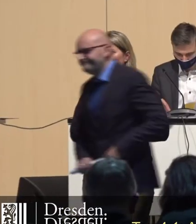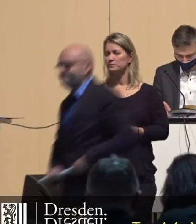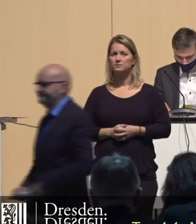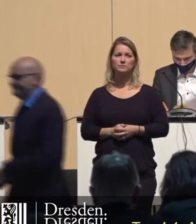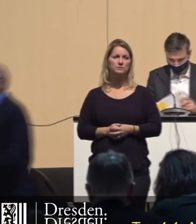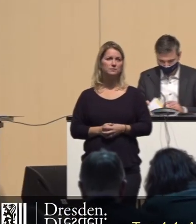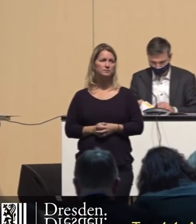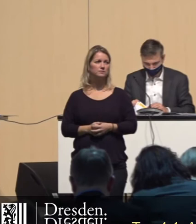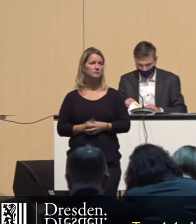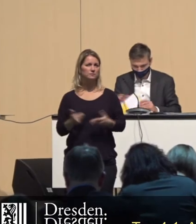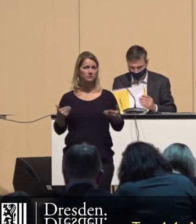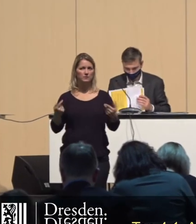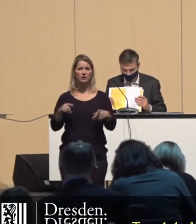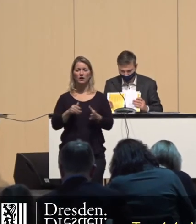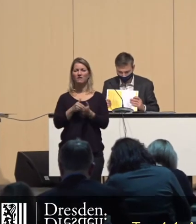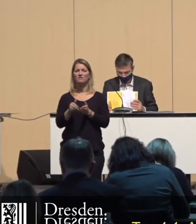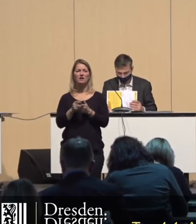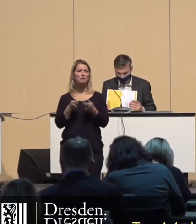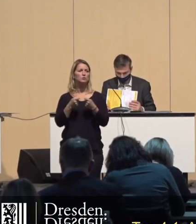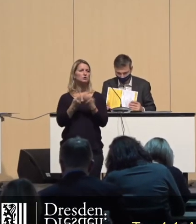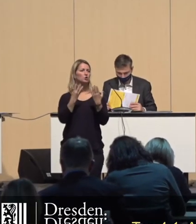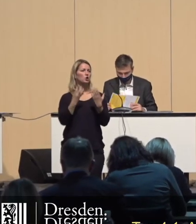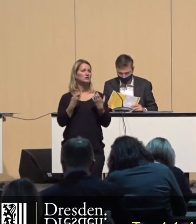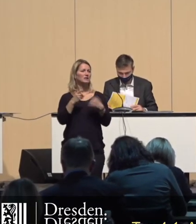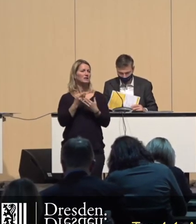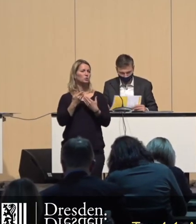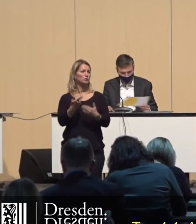So, wir setzen fort mit Bündnis 90 Kuhn, Herr Schmelich.